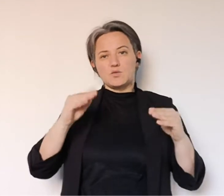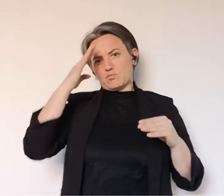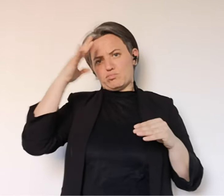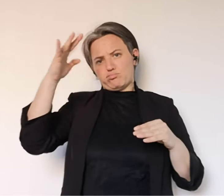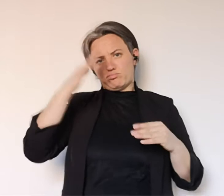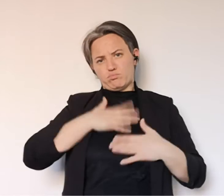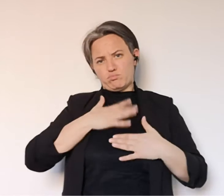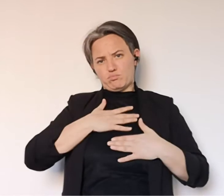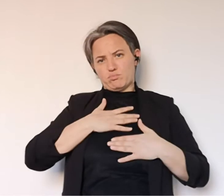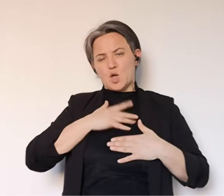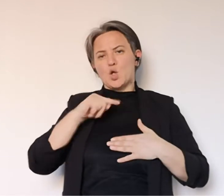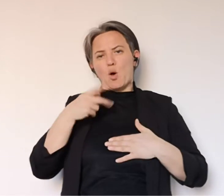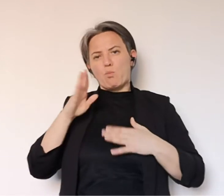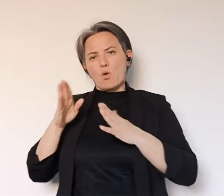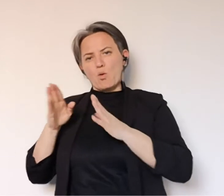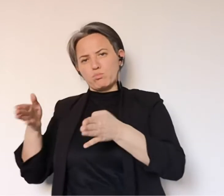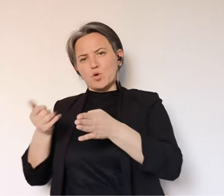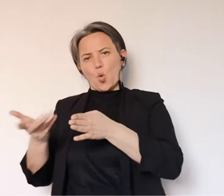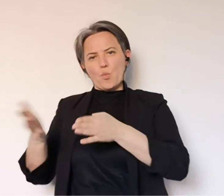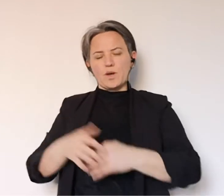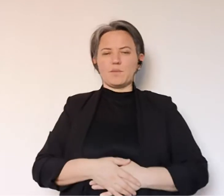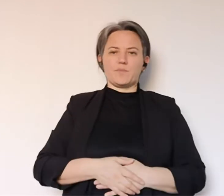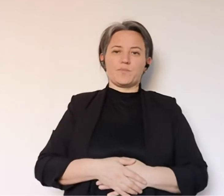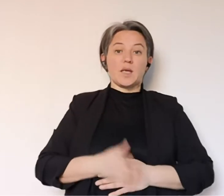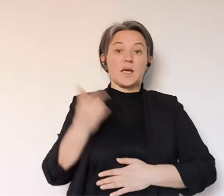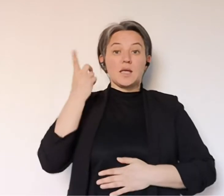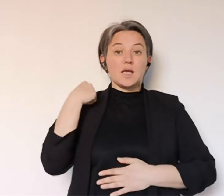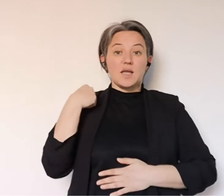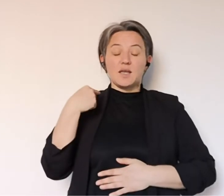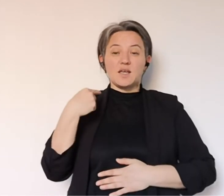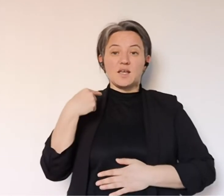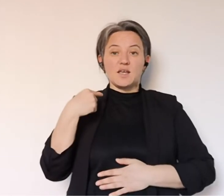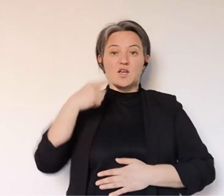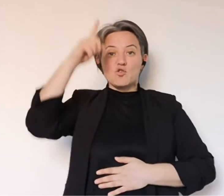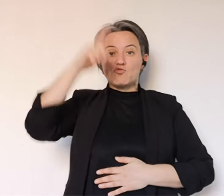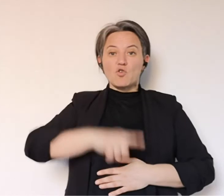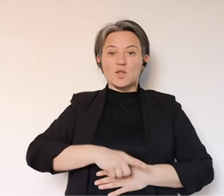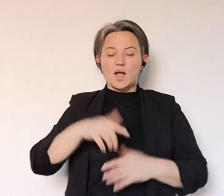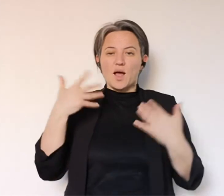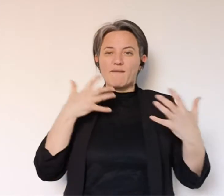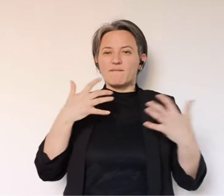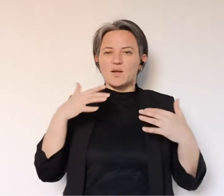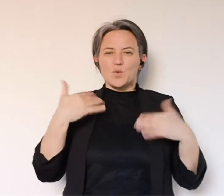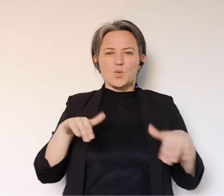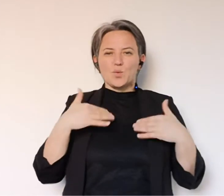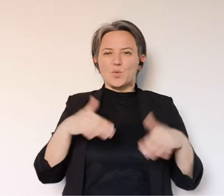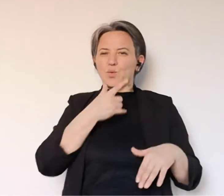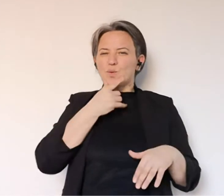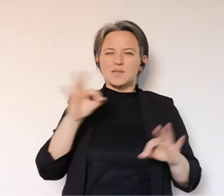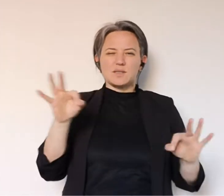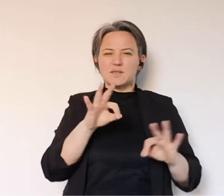permettetemi di iniziare soltanto con una considerazione prima di andare sui numeri. Ieri è stata una giornata